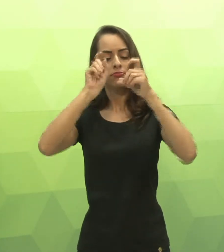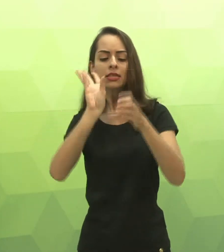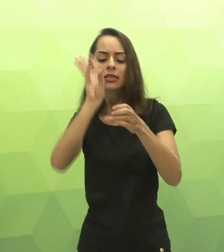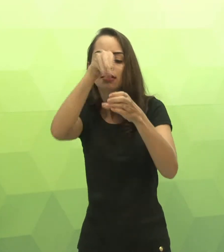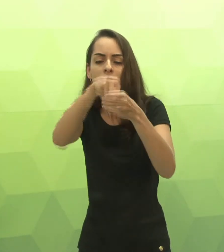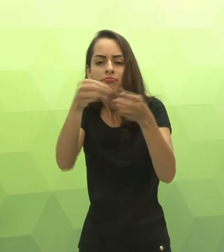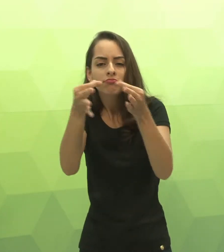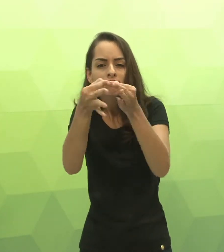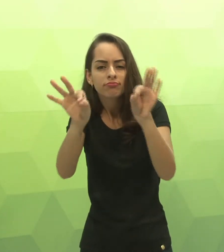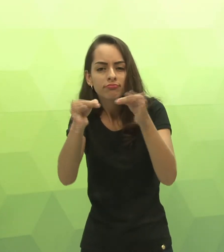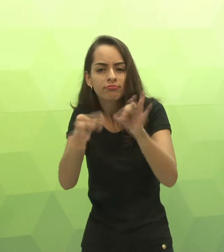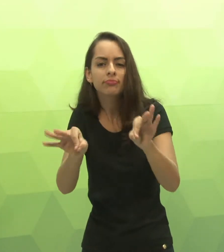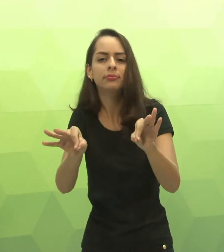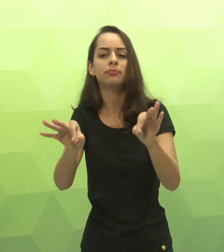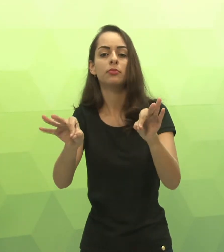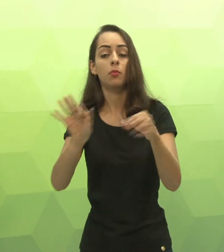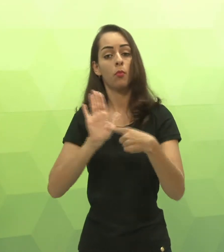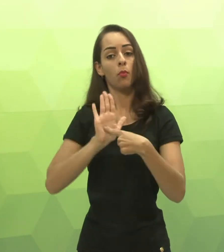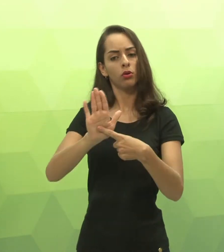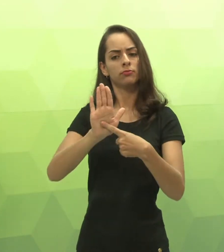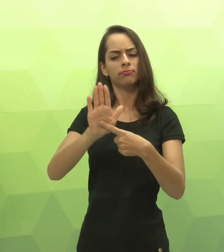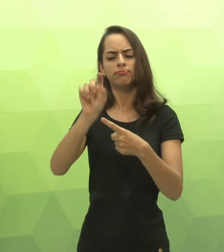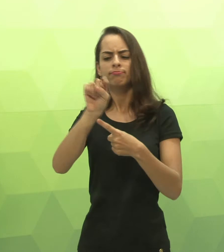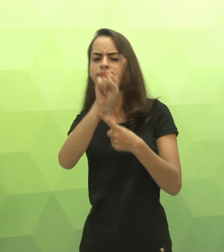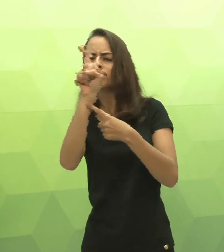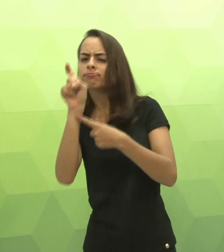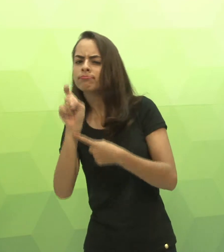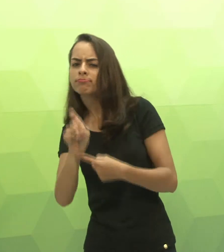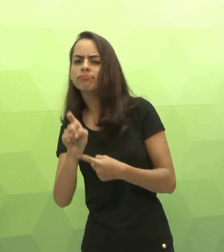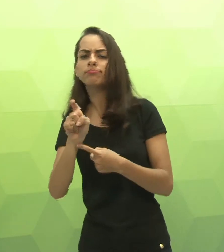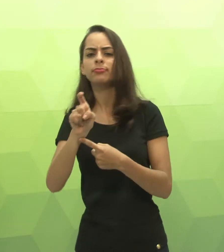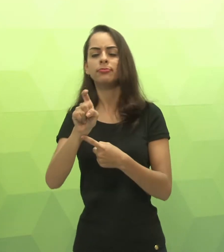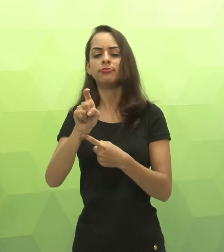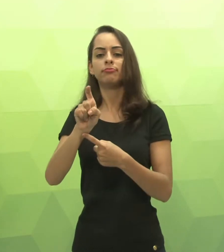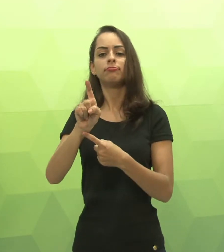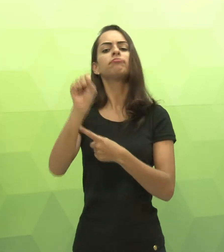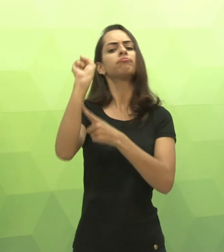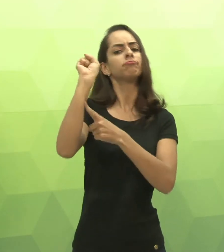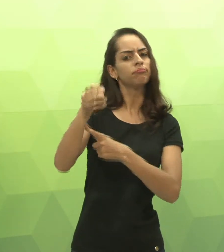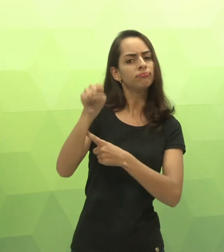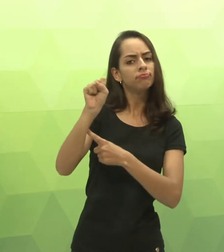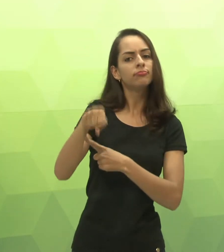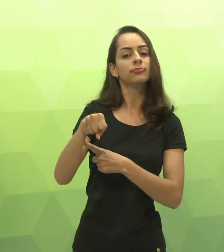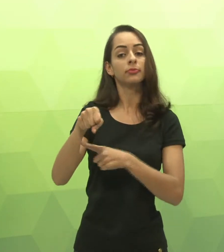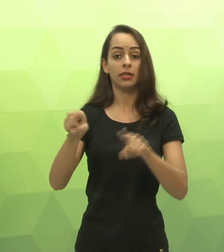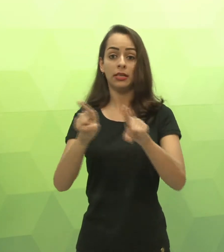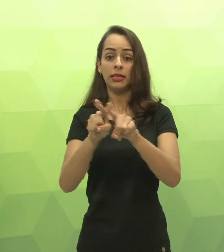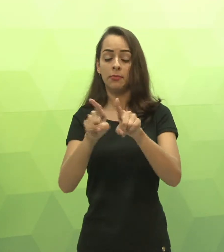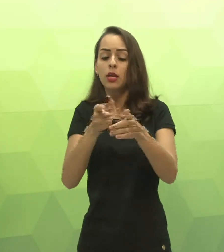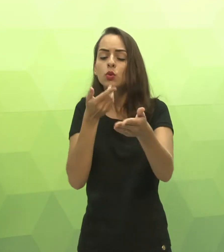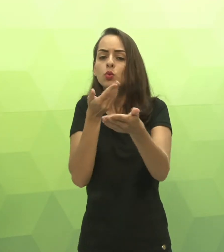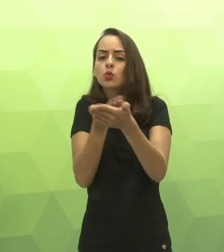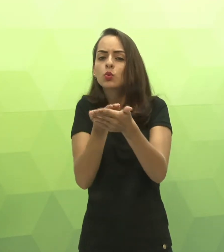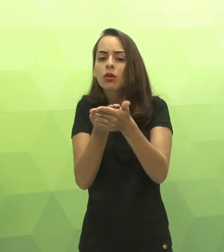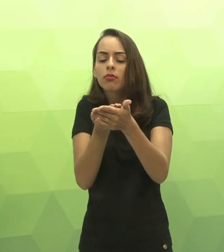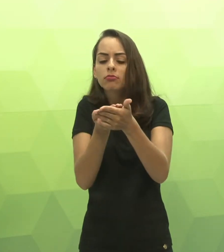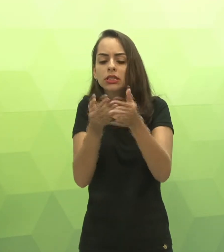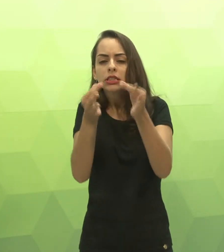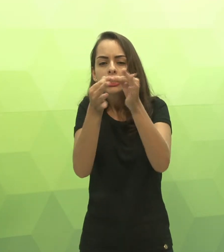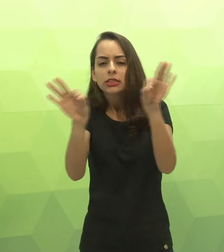gramaticais no nível sintático, como o uso de interrogativas, foco, exclamativas. Estudaremos as sentenças.